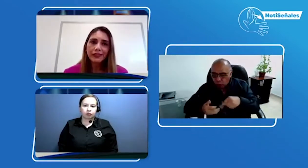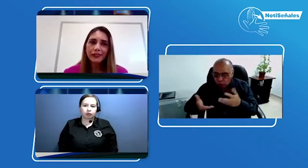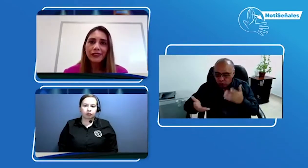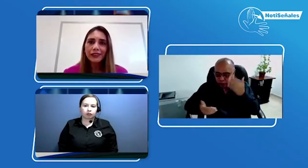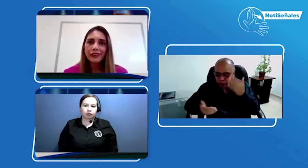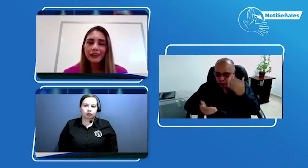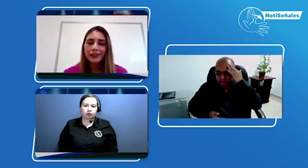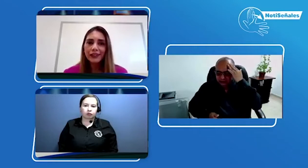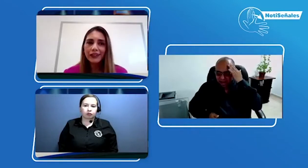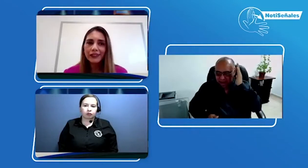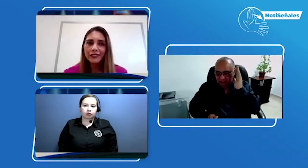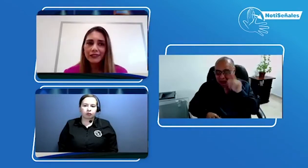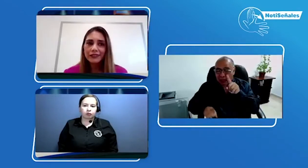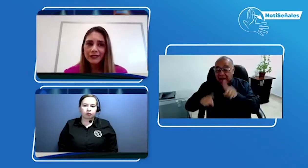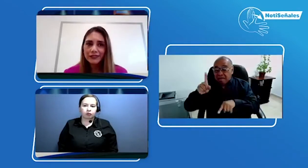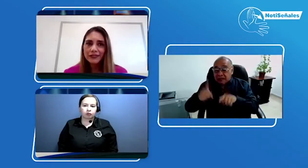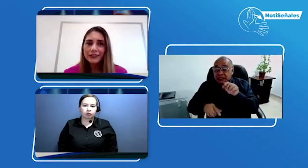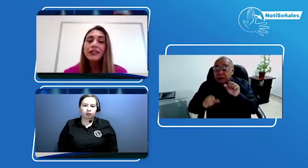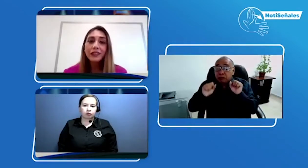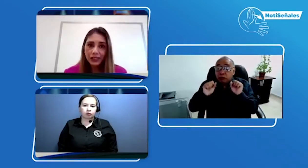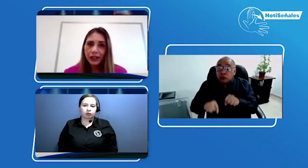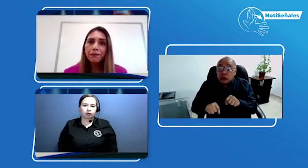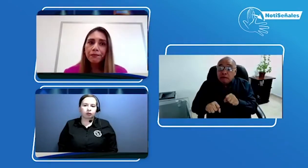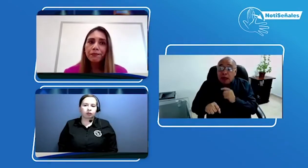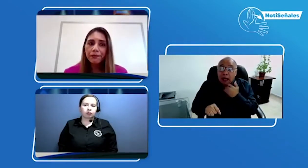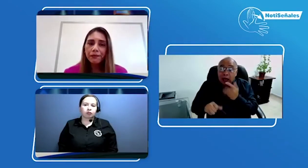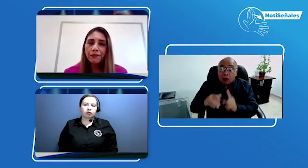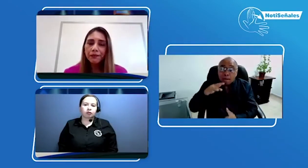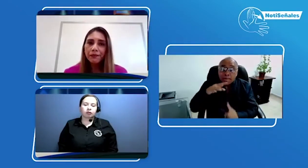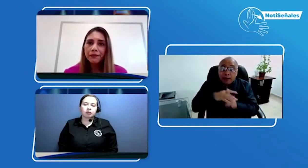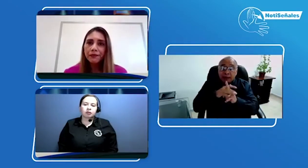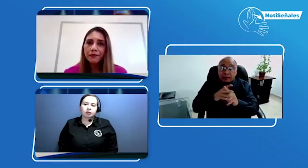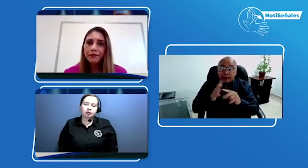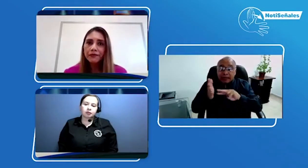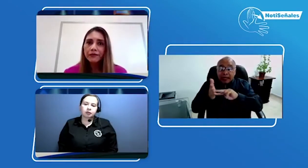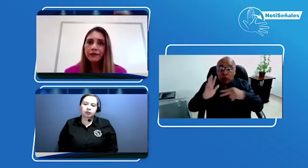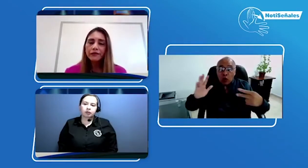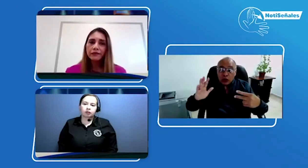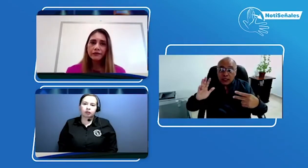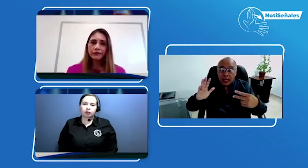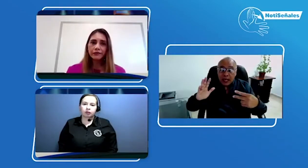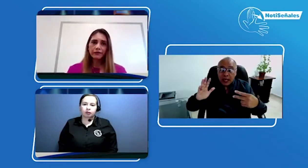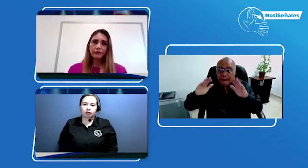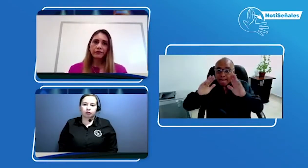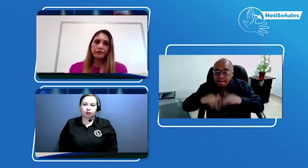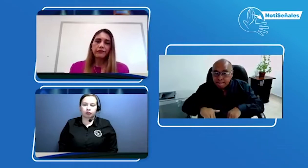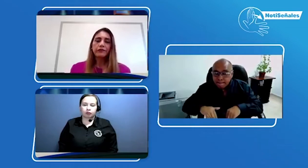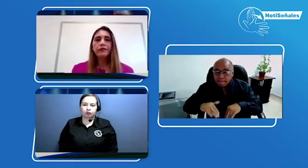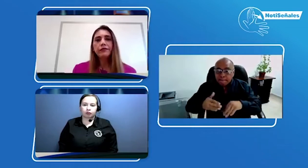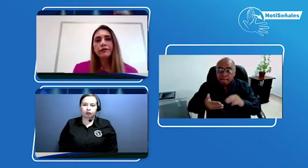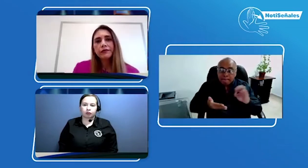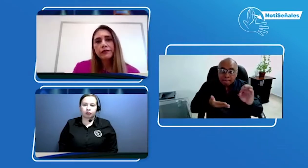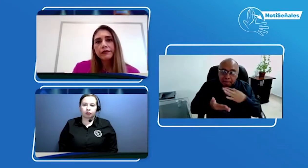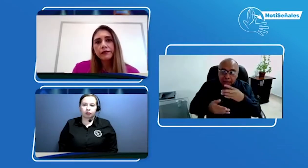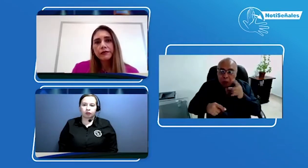Bogotá, en Medellín o en qué lugar. ¿Cómo podría la persona sorda saber a qué droguería acceder?